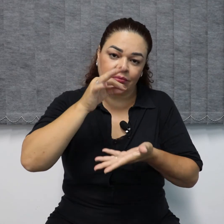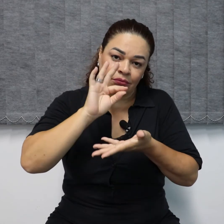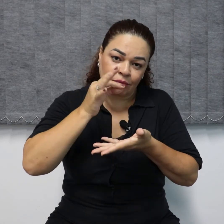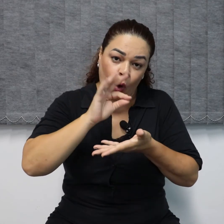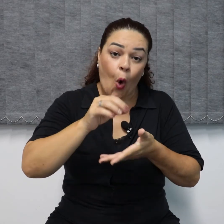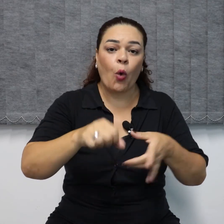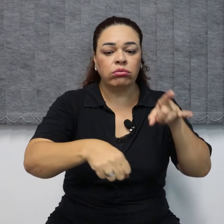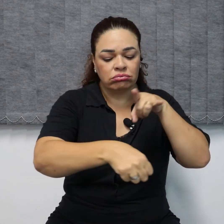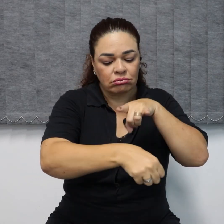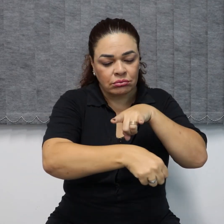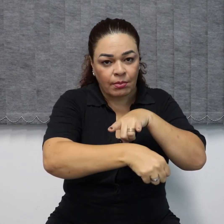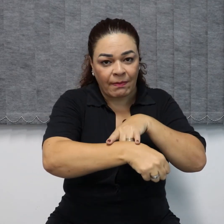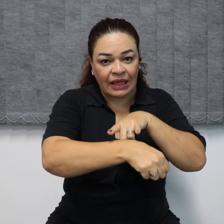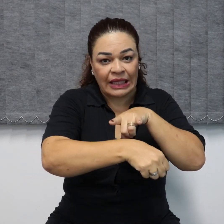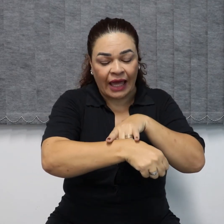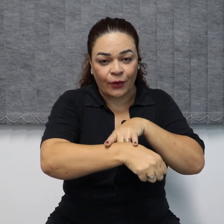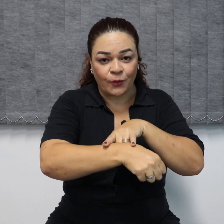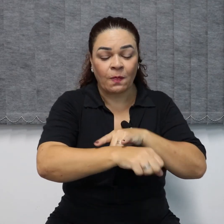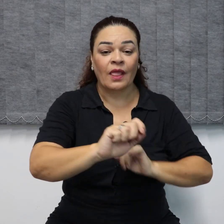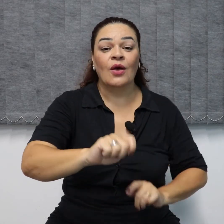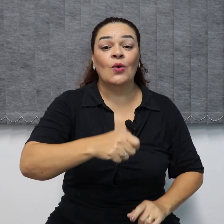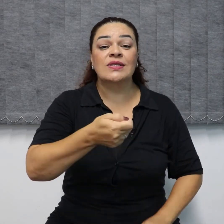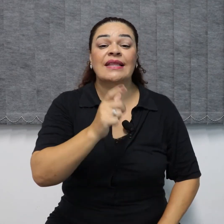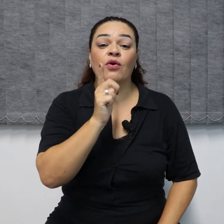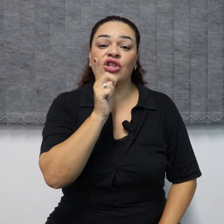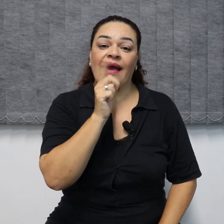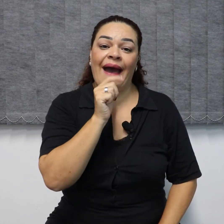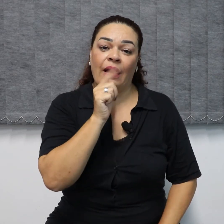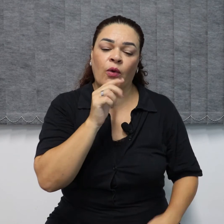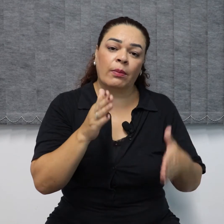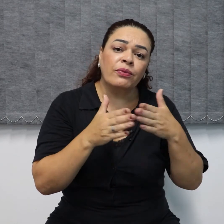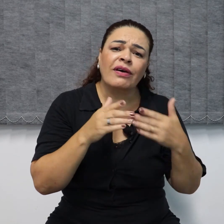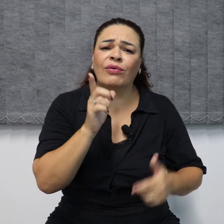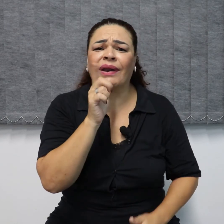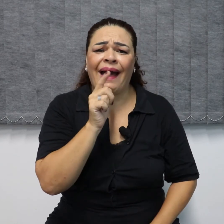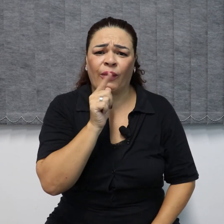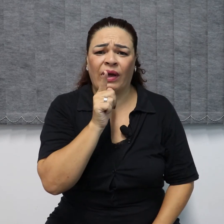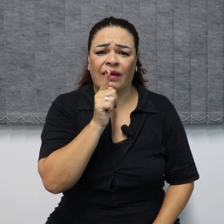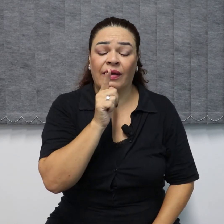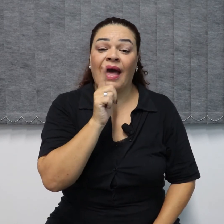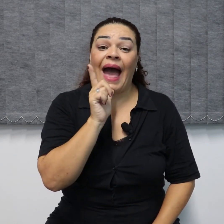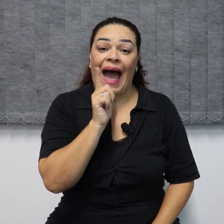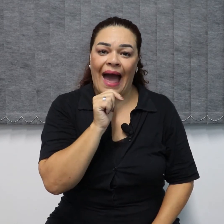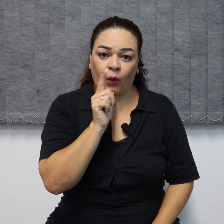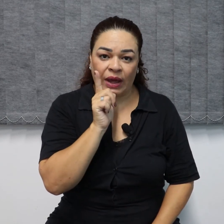Ou banheiro. O sinal de água. Por favor, água. Água